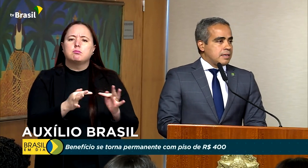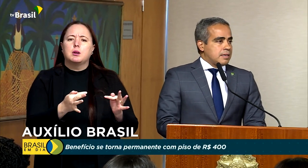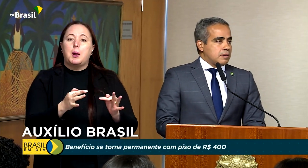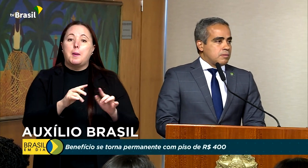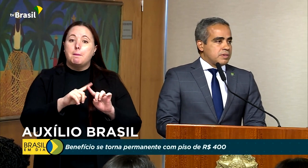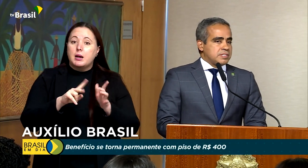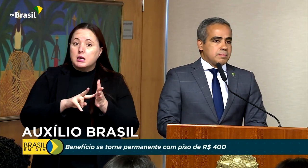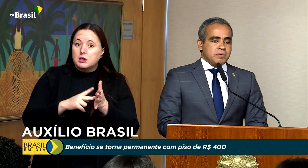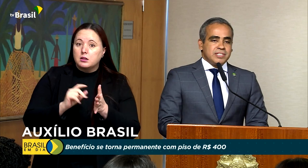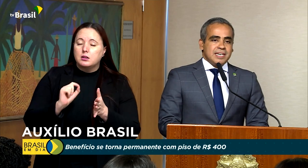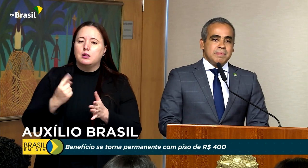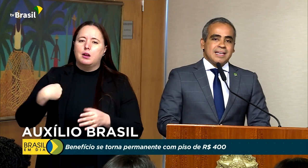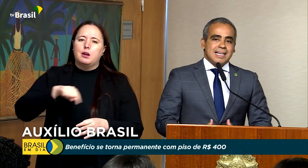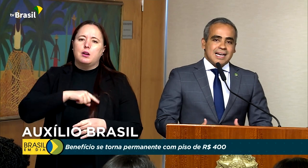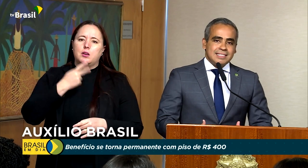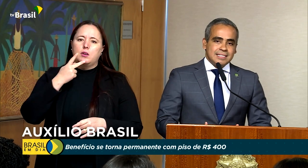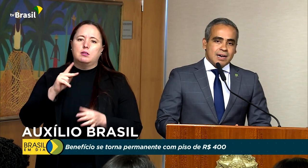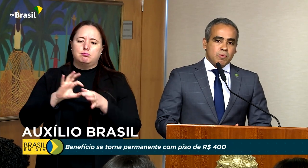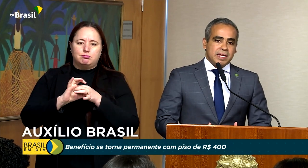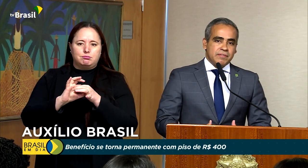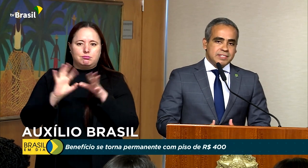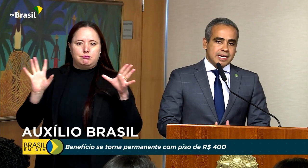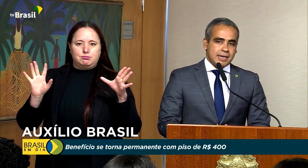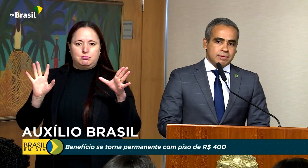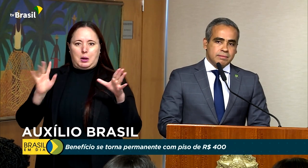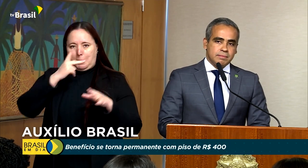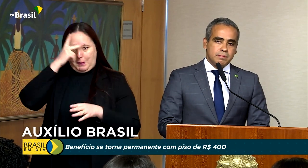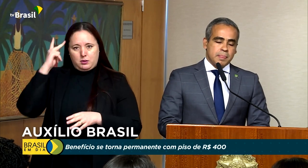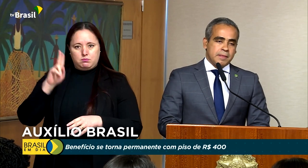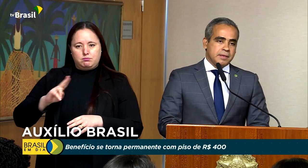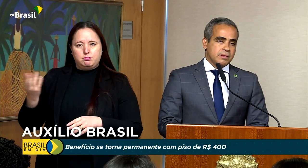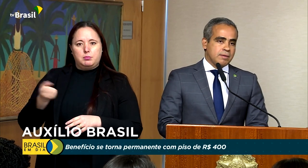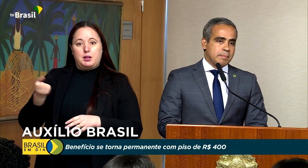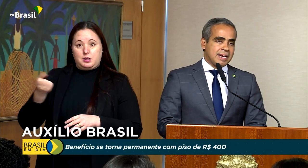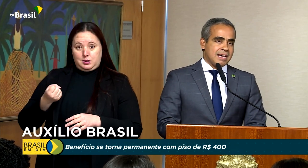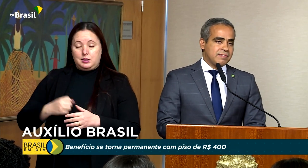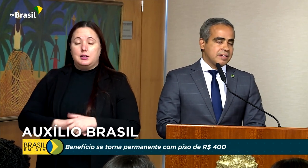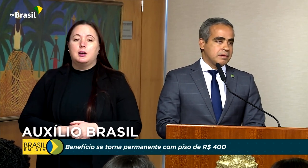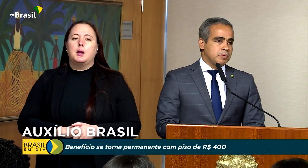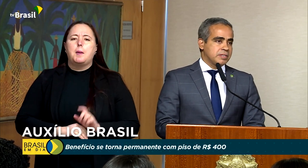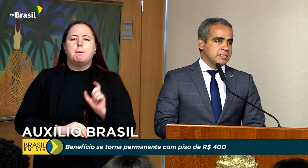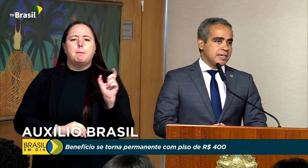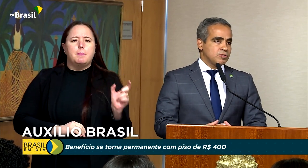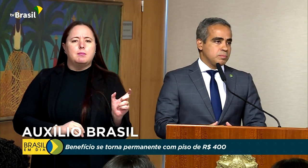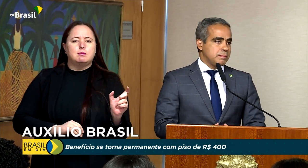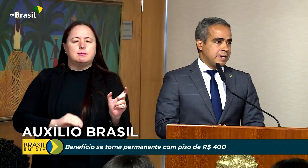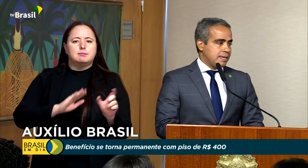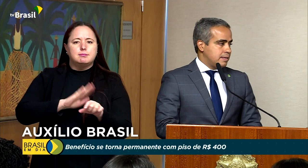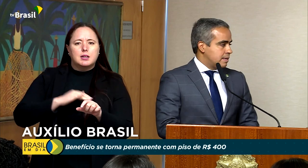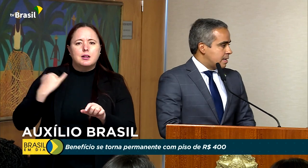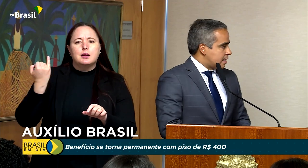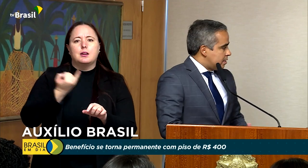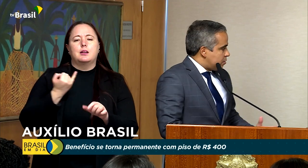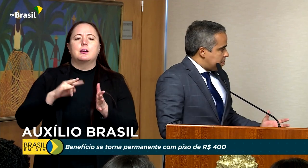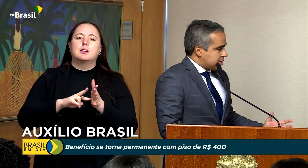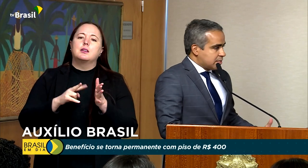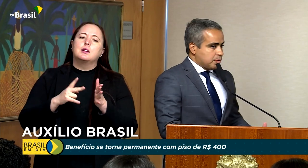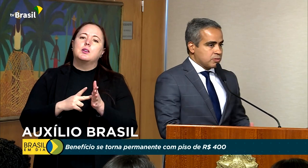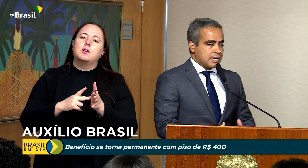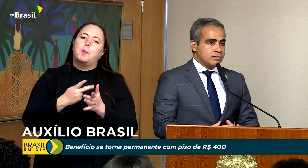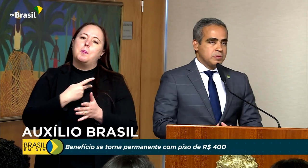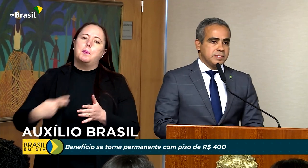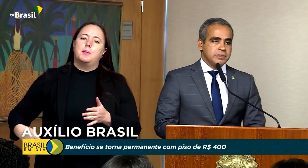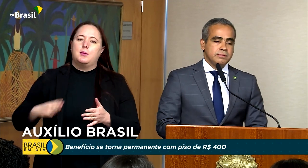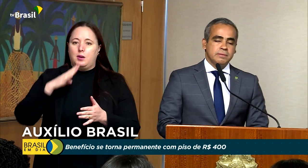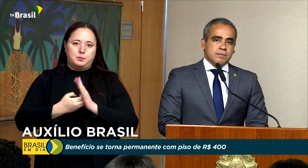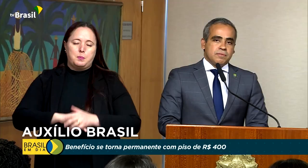o que chamamos de liberdade ao beneficiário. Então, a palavra que pode resumir bem aquilo que o presidente